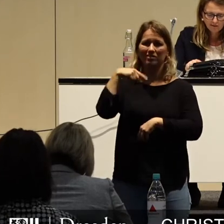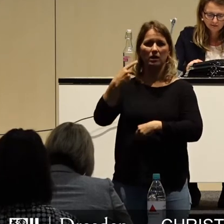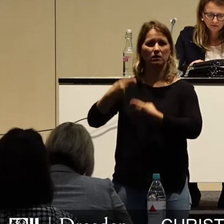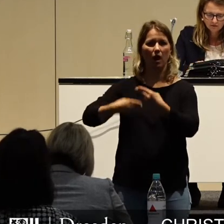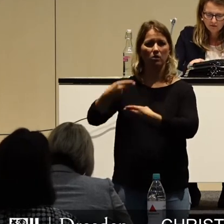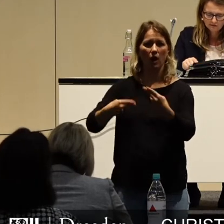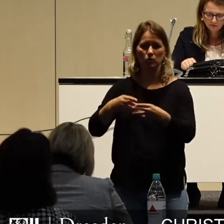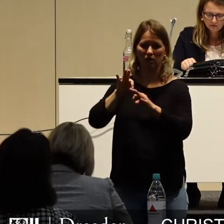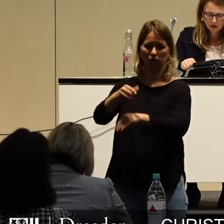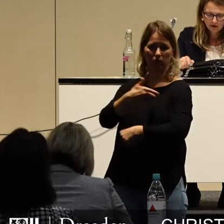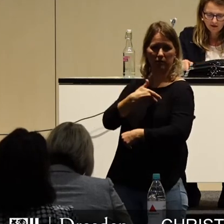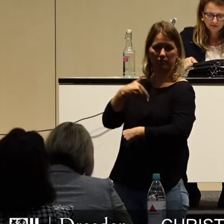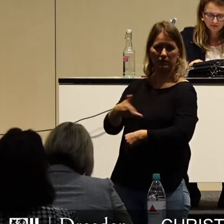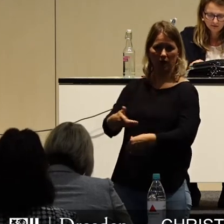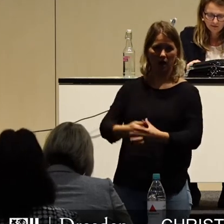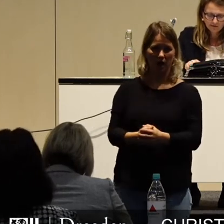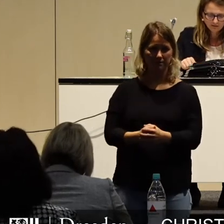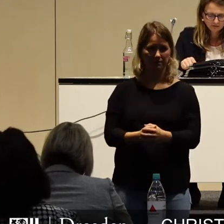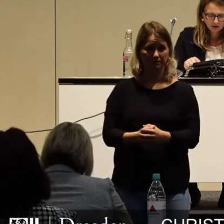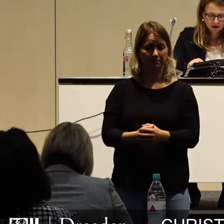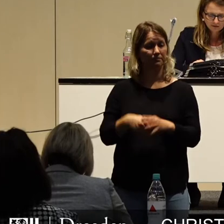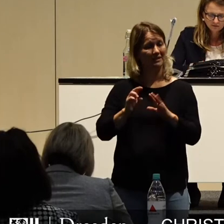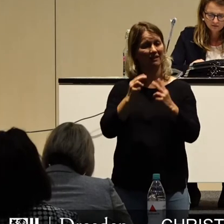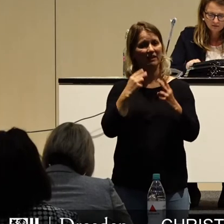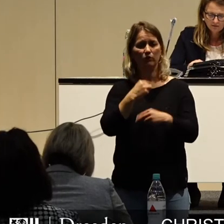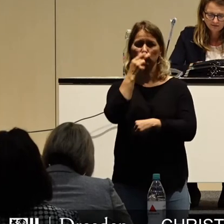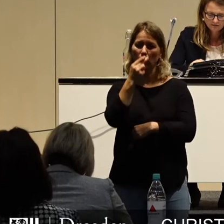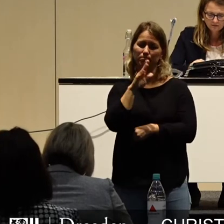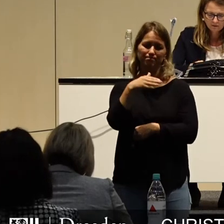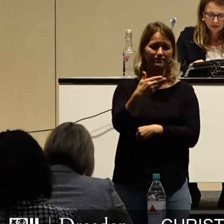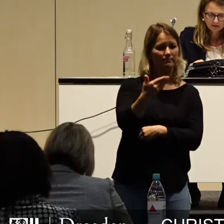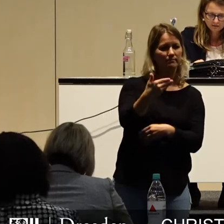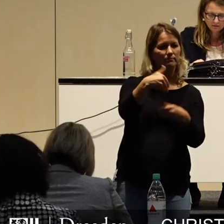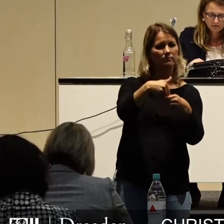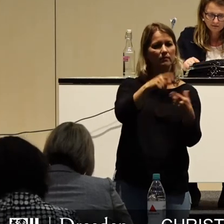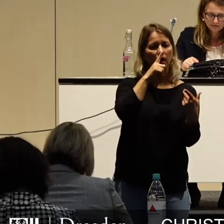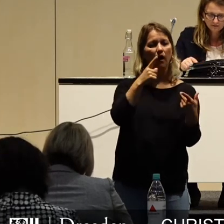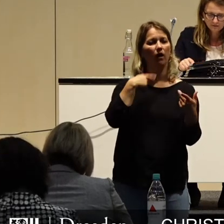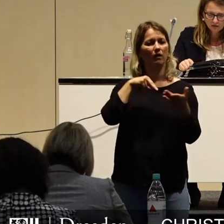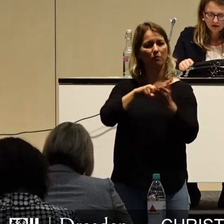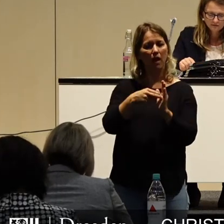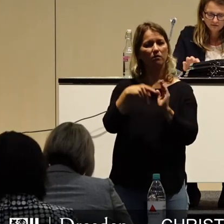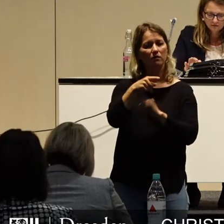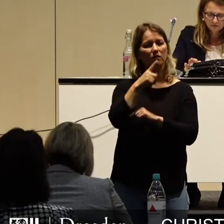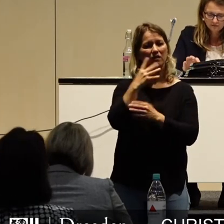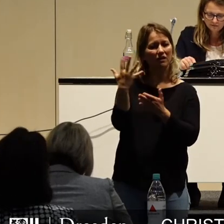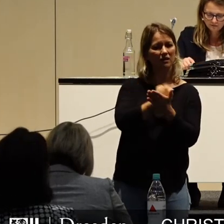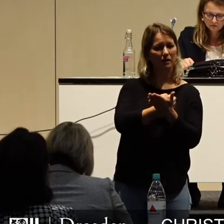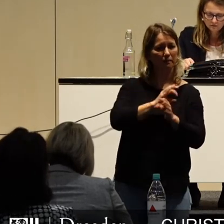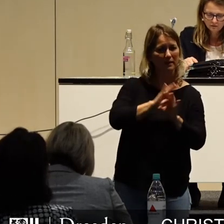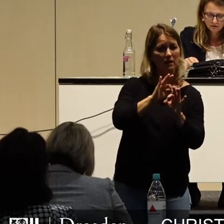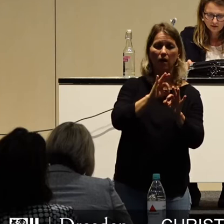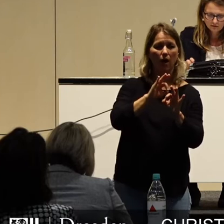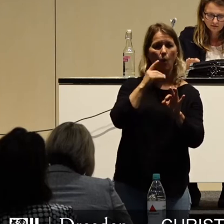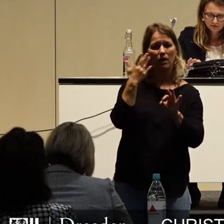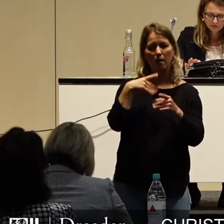Maßnahmen zu bewerten, zu schauen, wo man eventuell nicht so effektiv ist, wie man es sich vorgenommen hat, zu schauen, wo Maßnahmen ihre Ziele